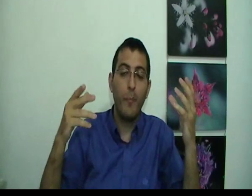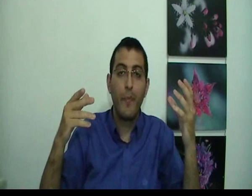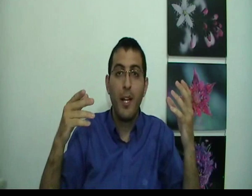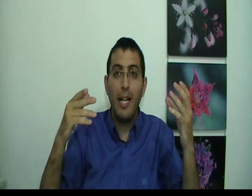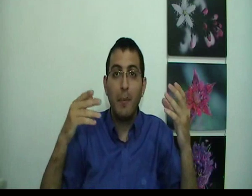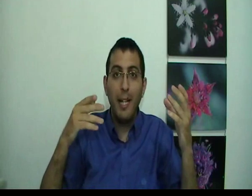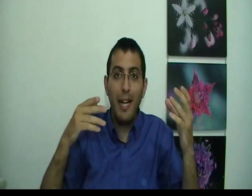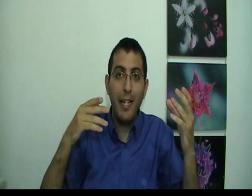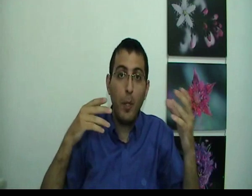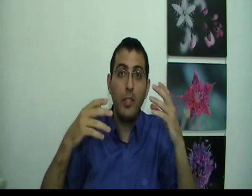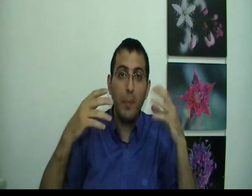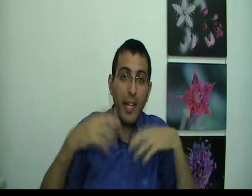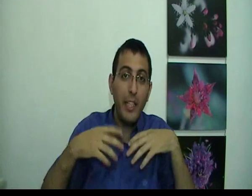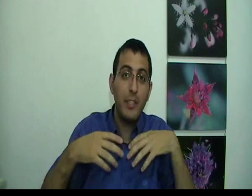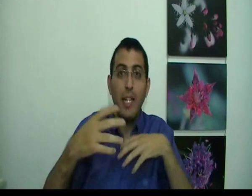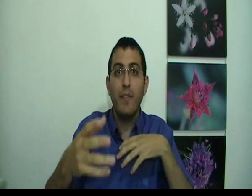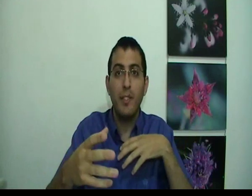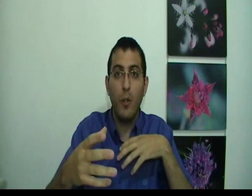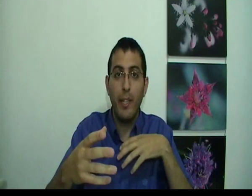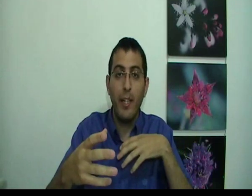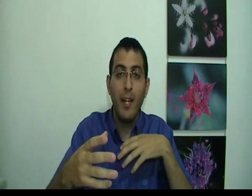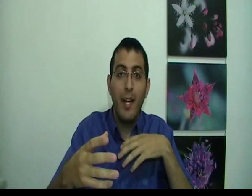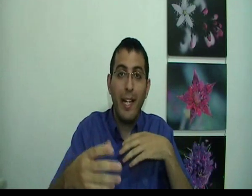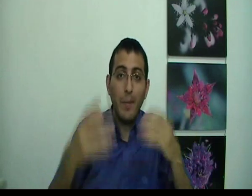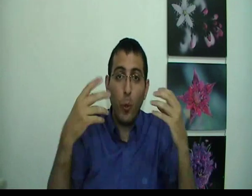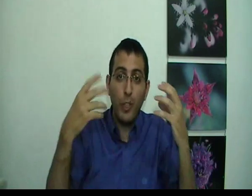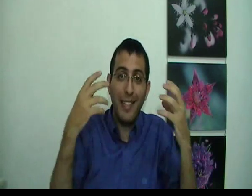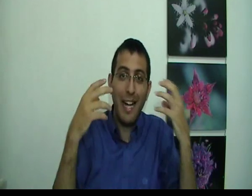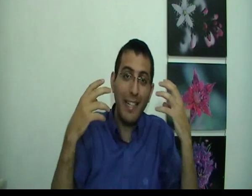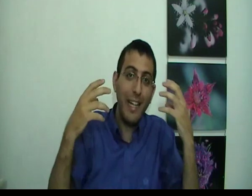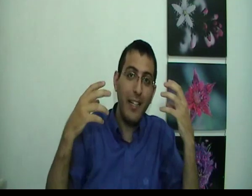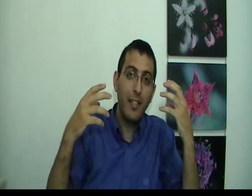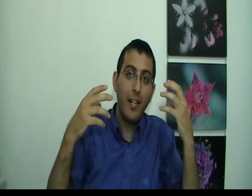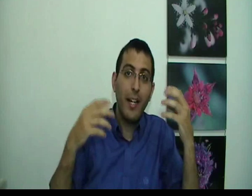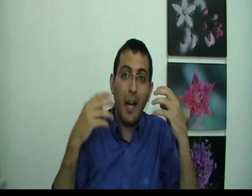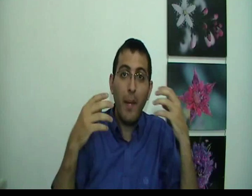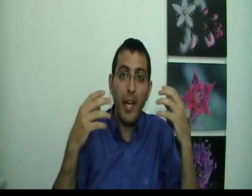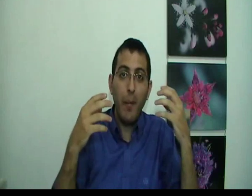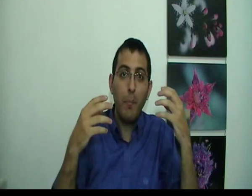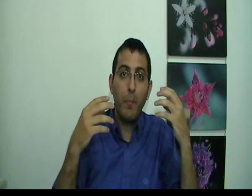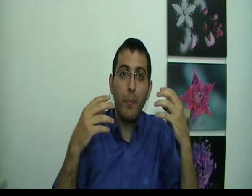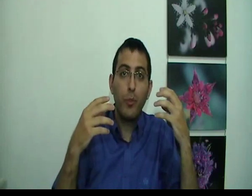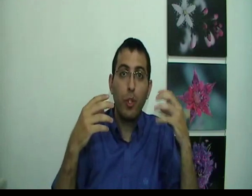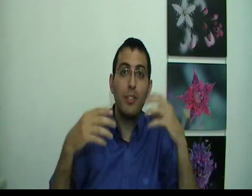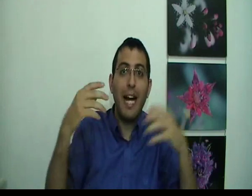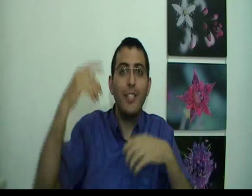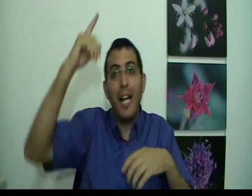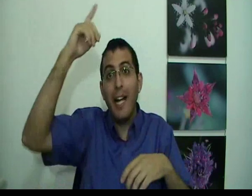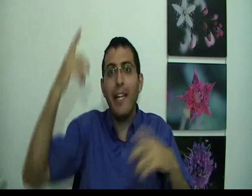אז במילה למרות שאני מרגיש שזה אני וזה לא אני גם תחושת העני גם היא תוצאה של העני